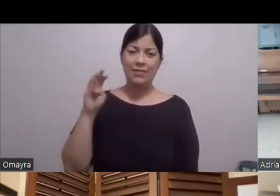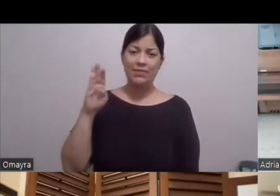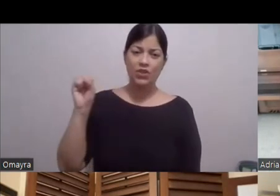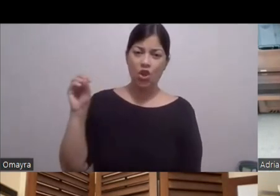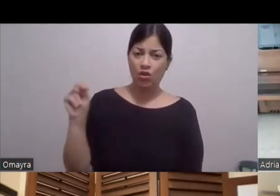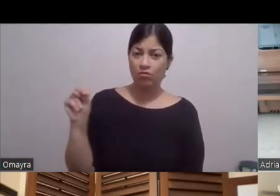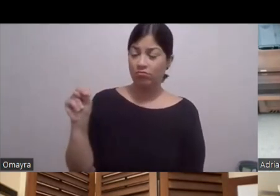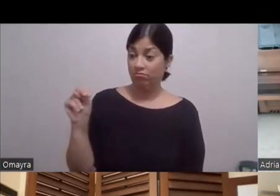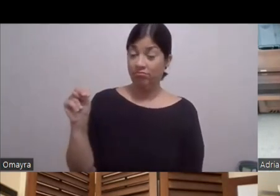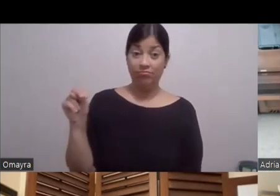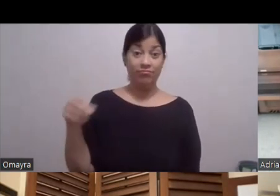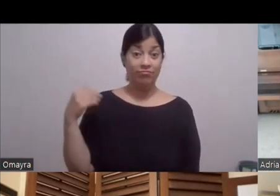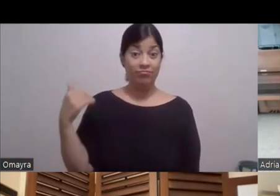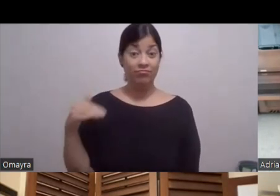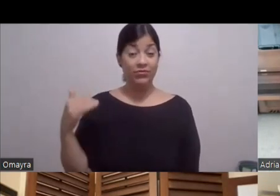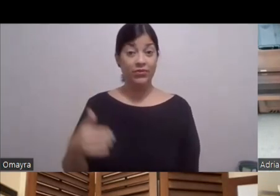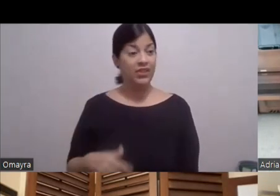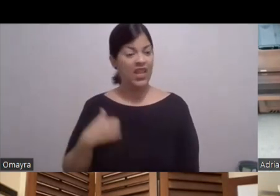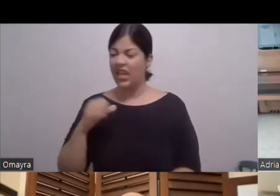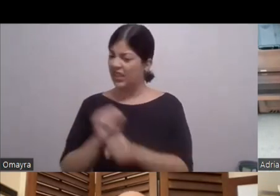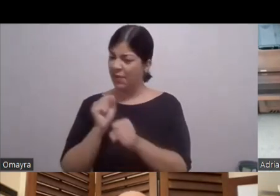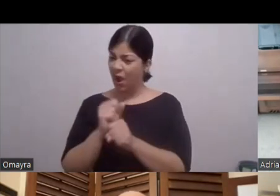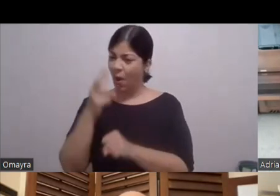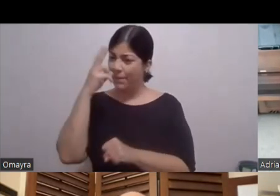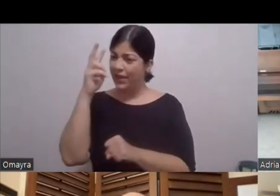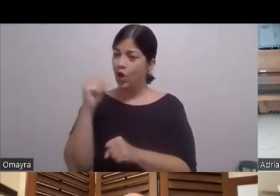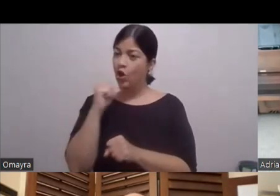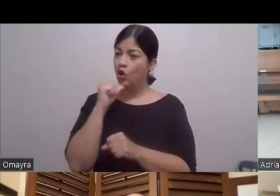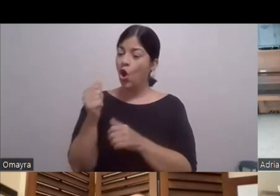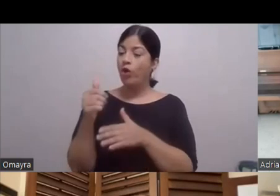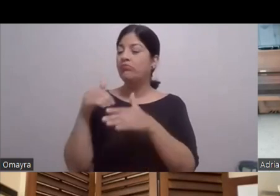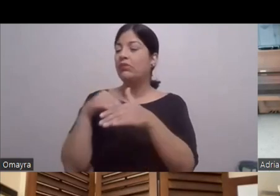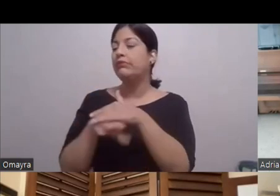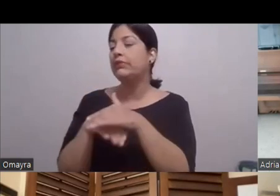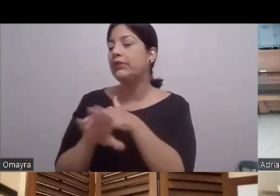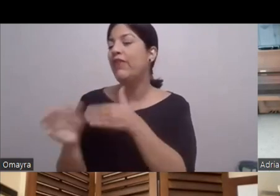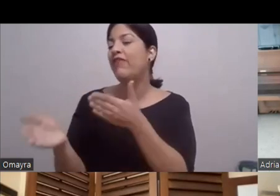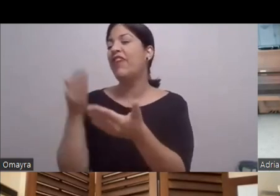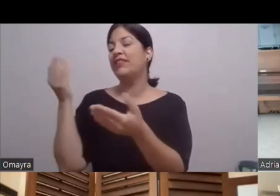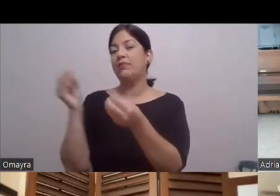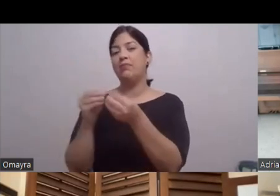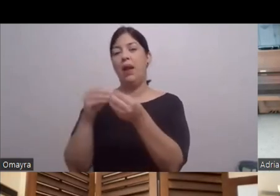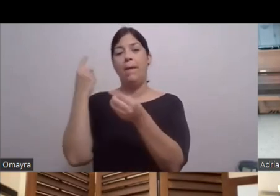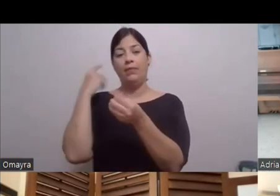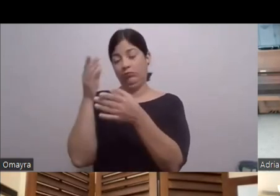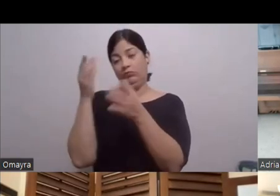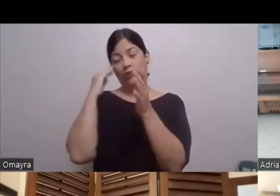mismo ¿Y el trabajo De México No te facilita Que tú tengas Ya una trayectoria Que tengas Unos reels